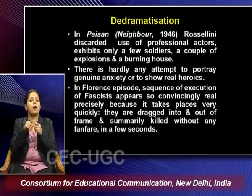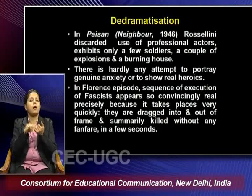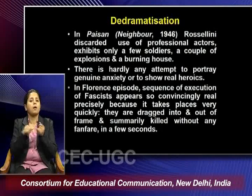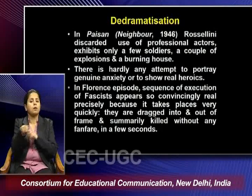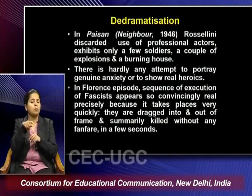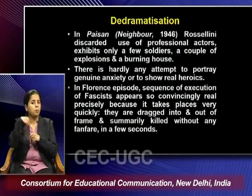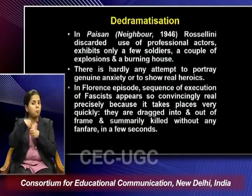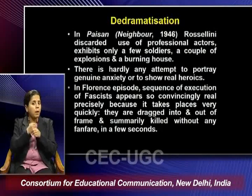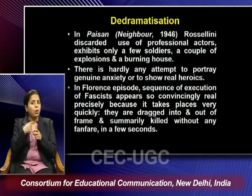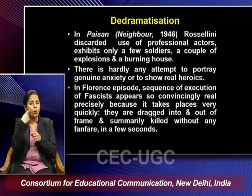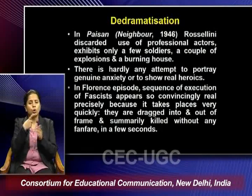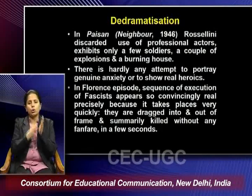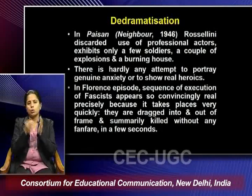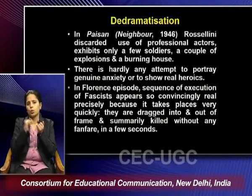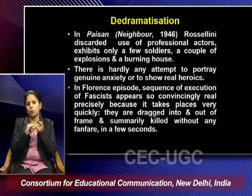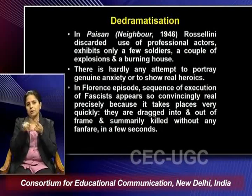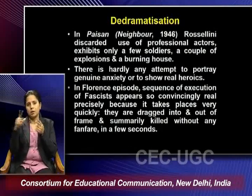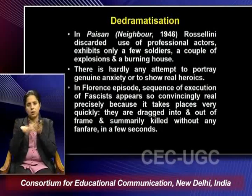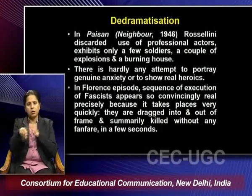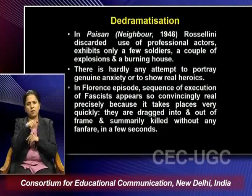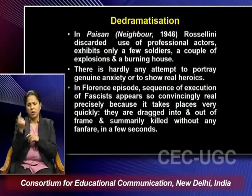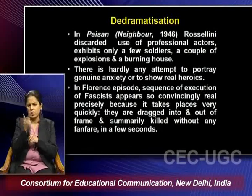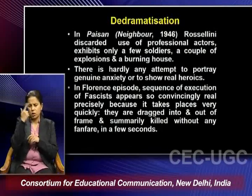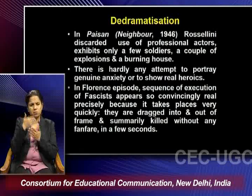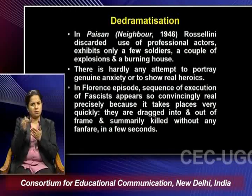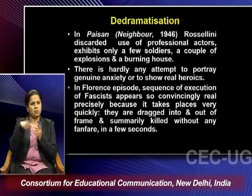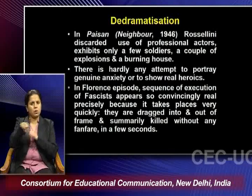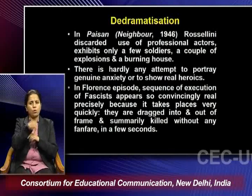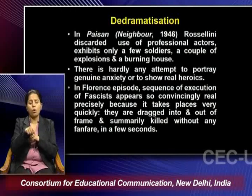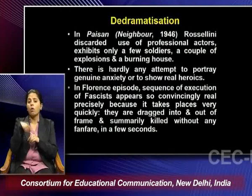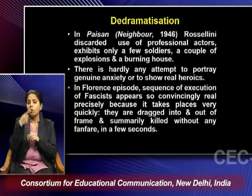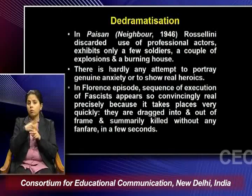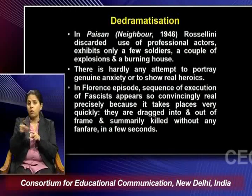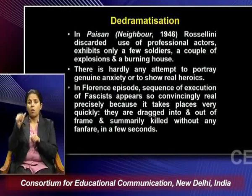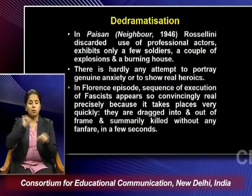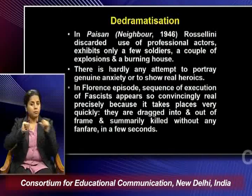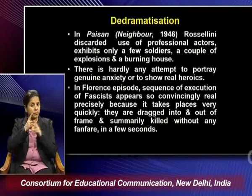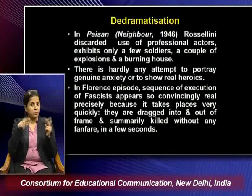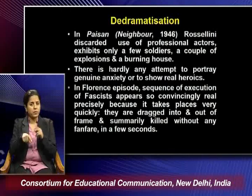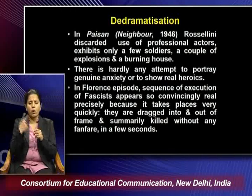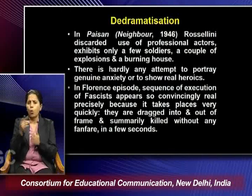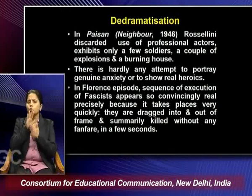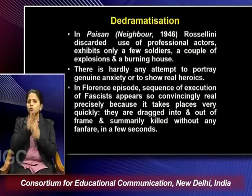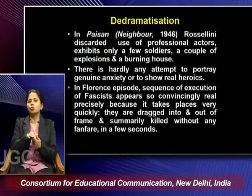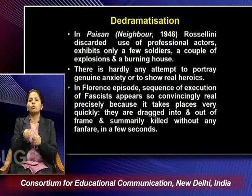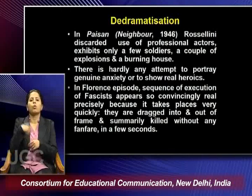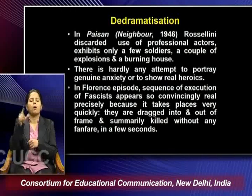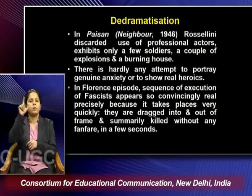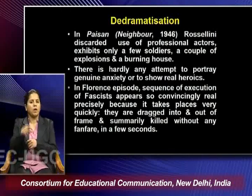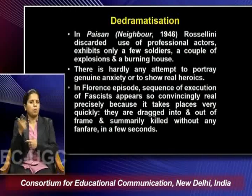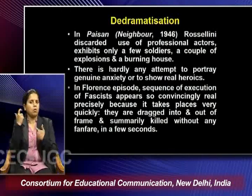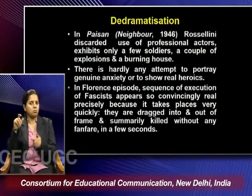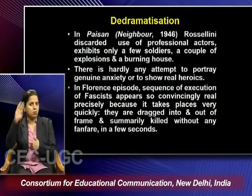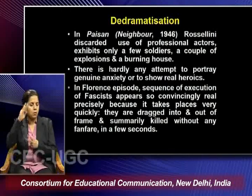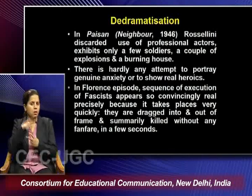was made by Rossellini it discarded the use of the professional actors and it exhibited only a few soldiers a couple of